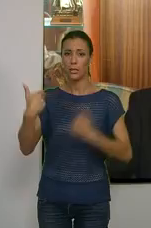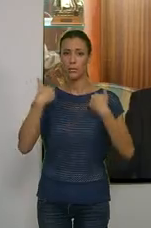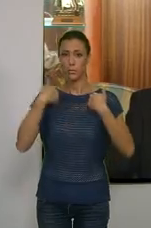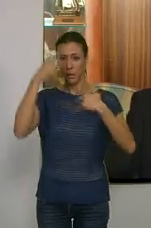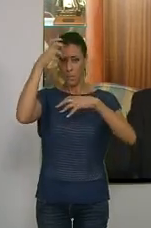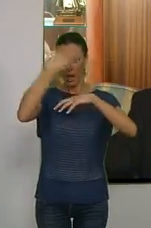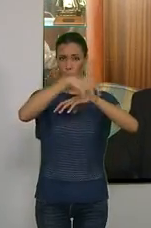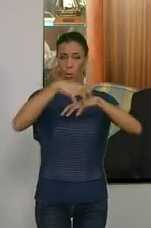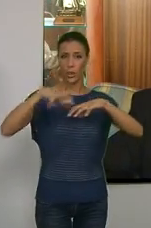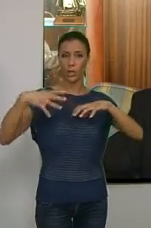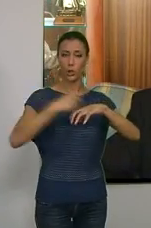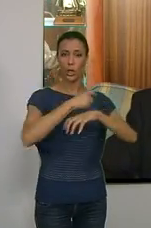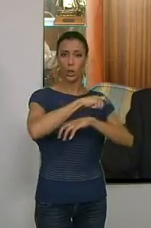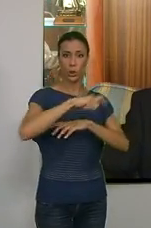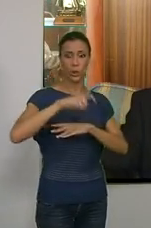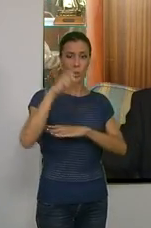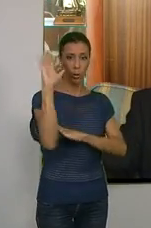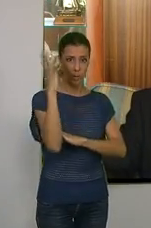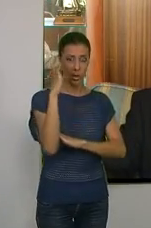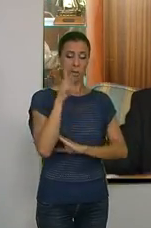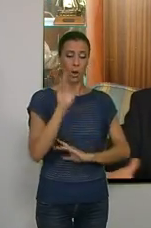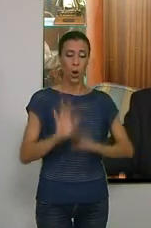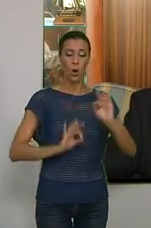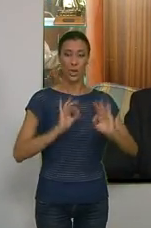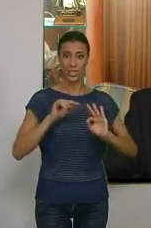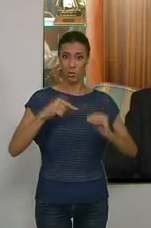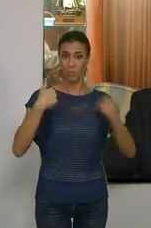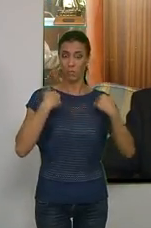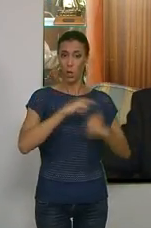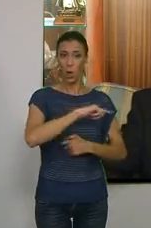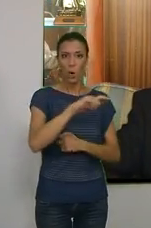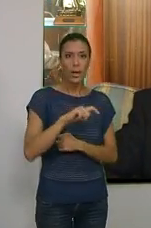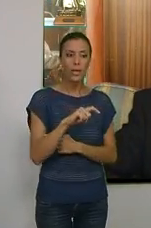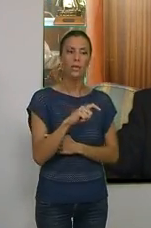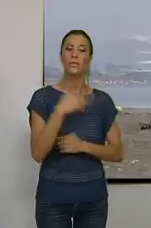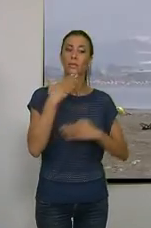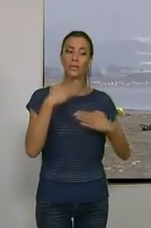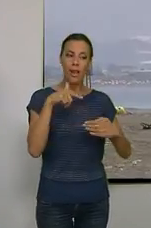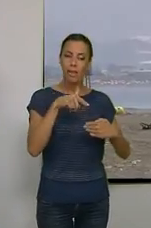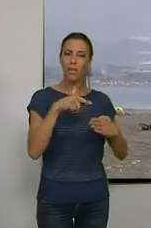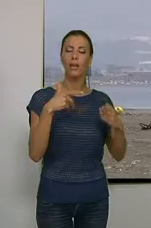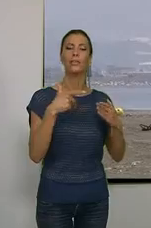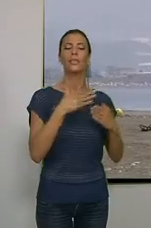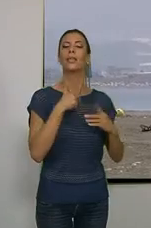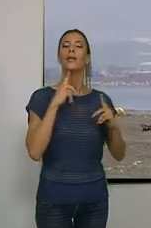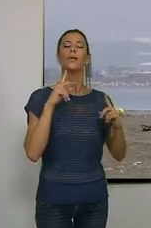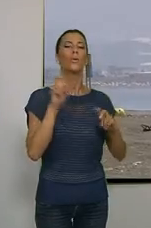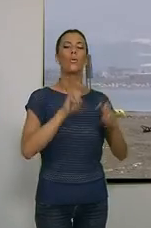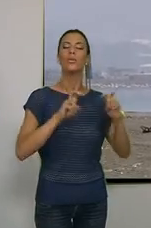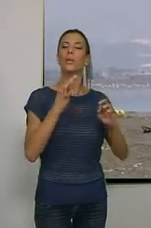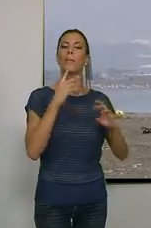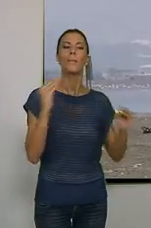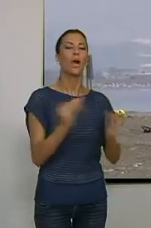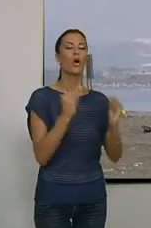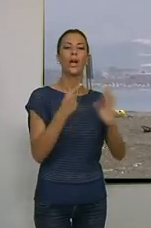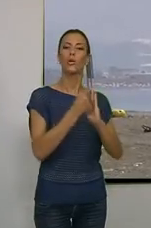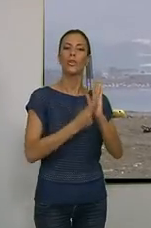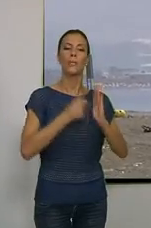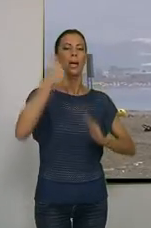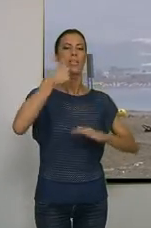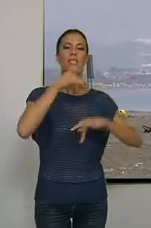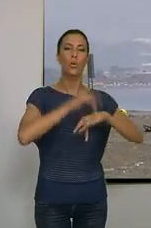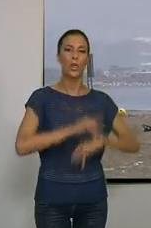Mancomunidad de municipios ante la costa tropical desde el organismo comarcal, con estas actuaciones se trata de mejorar las condiciones de